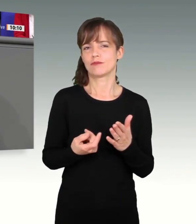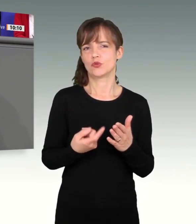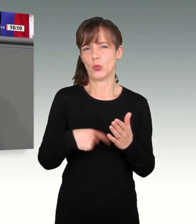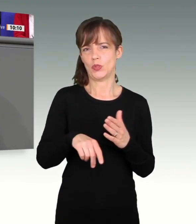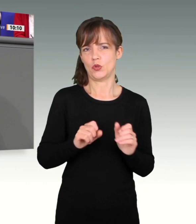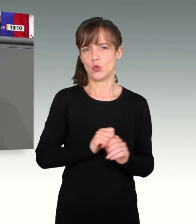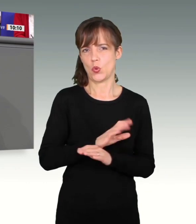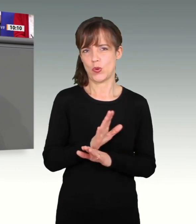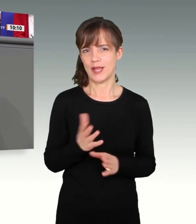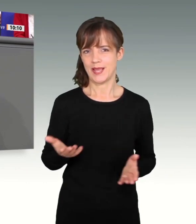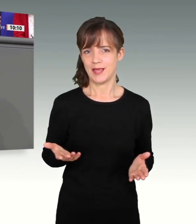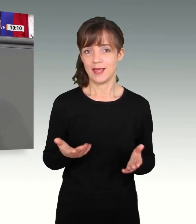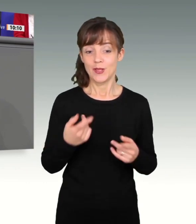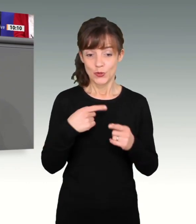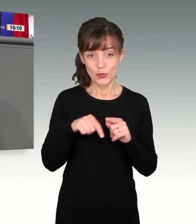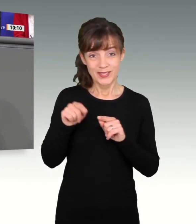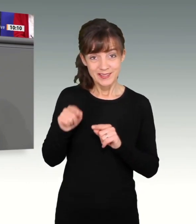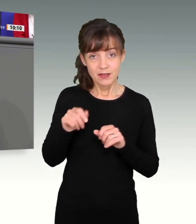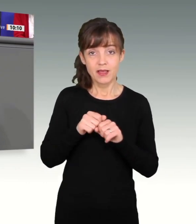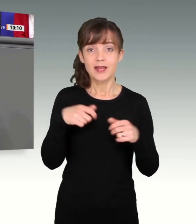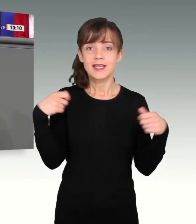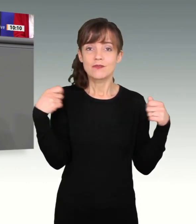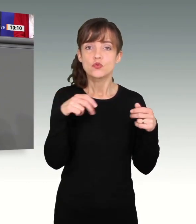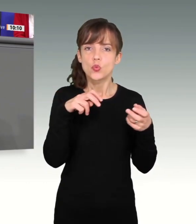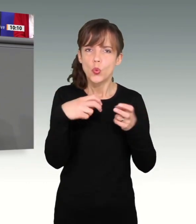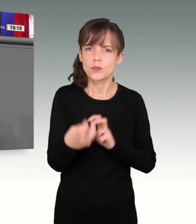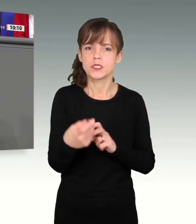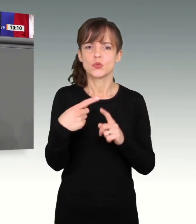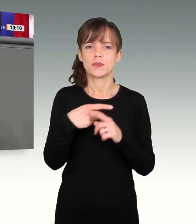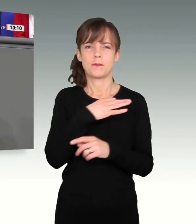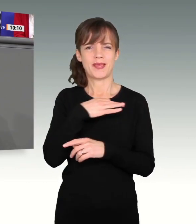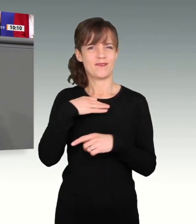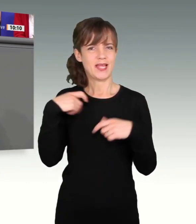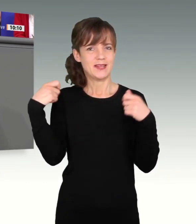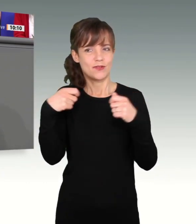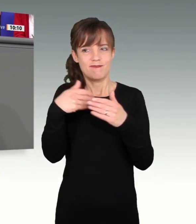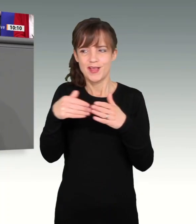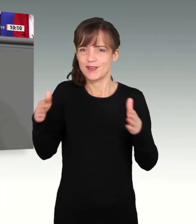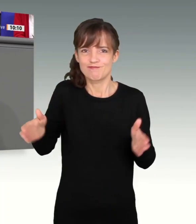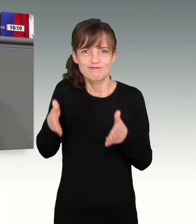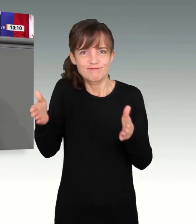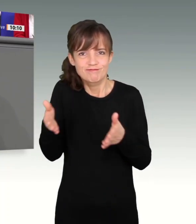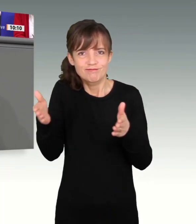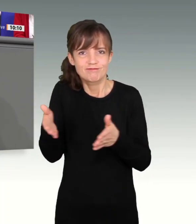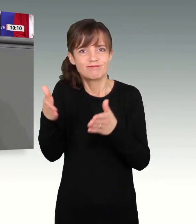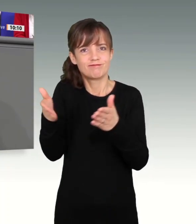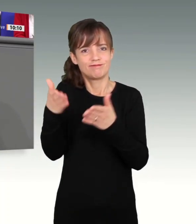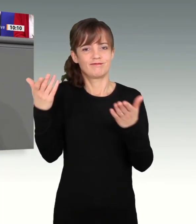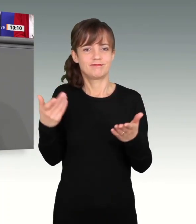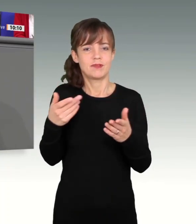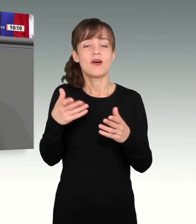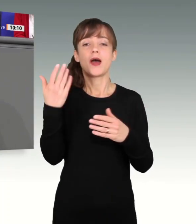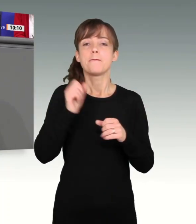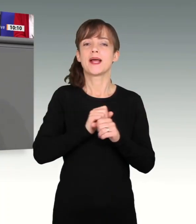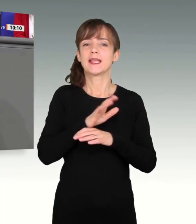Damit können die Investitionen umgesetzt werden und private Investitionen weiter angereizt werden, die ausgeblieben sind in der